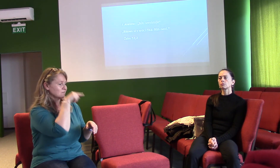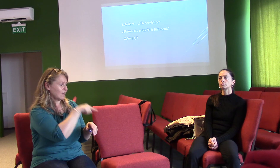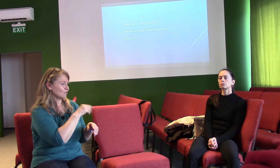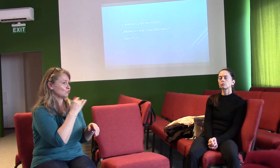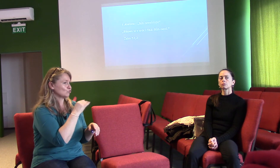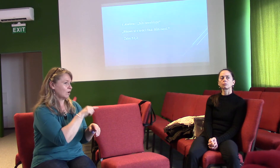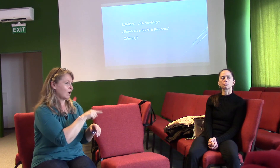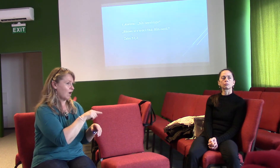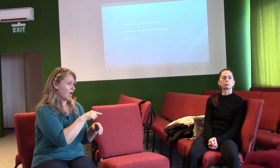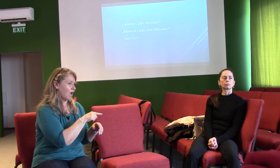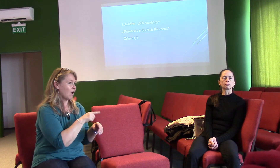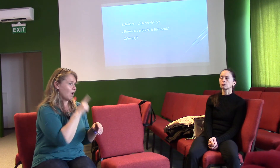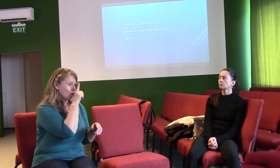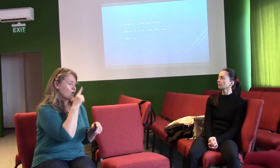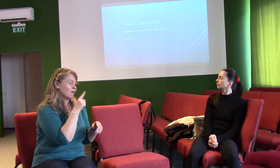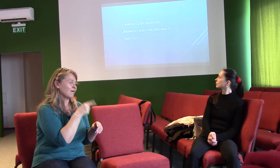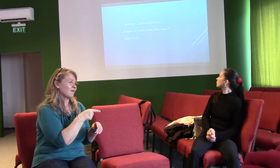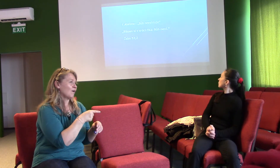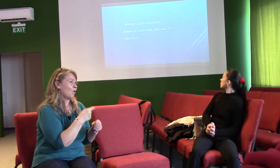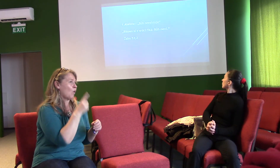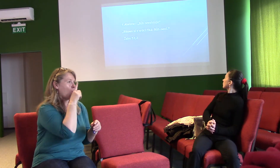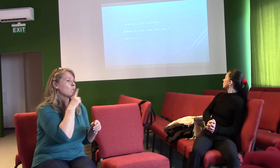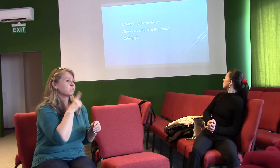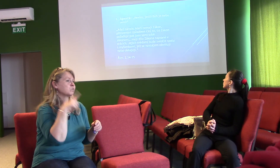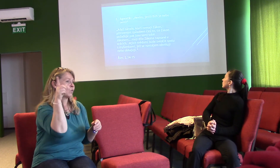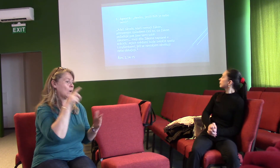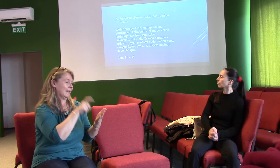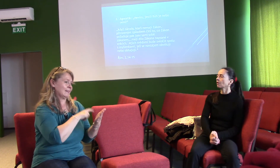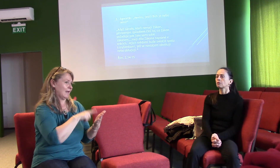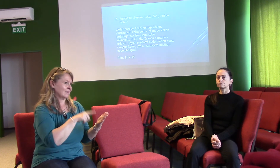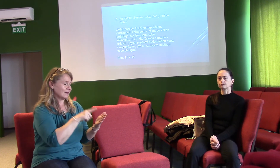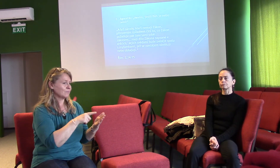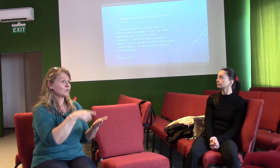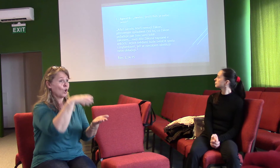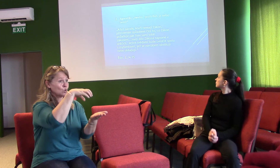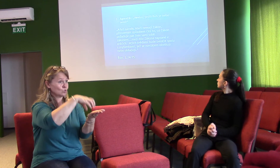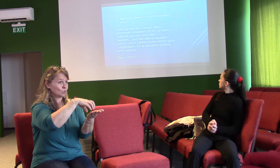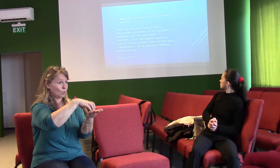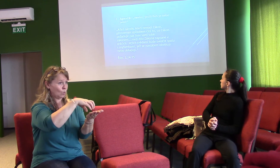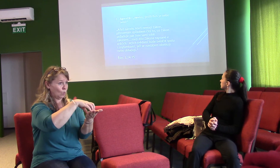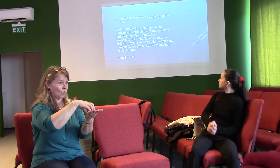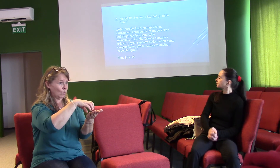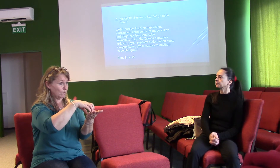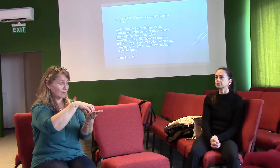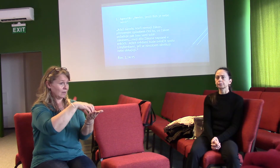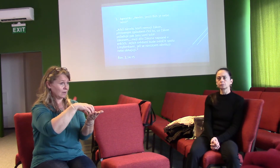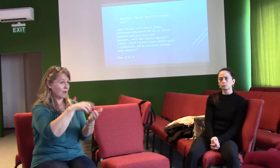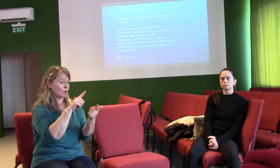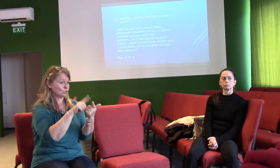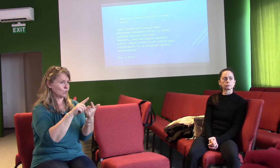53, 2. Druhá kategorie je agnostik. Nevím, jestli Bůh je nebo není.